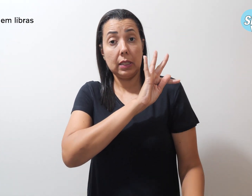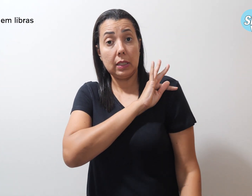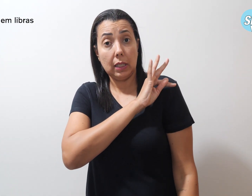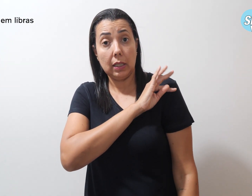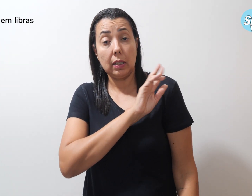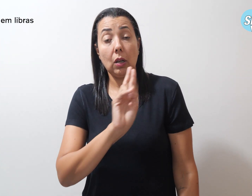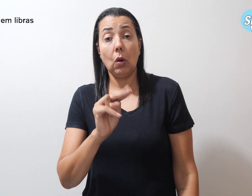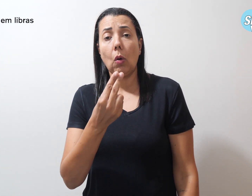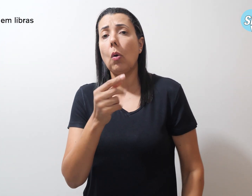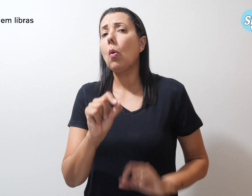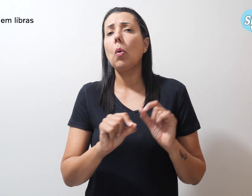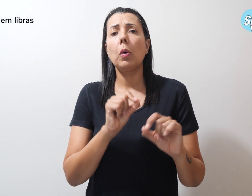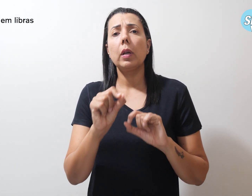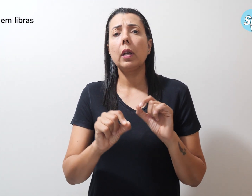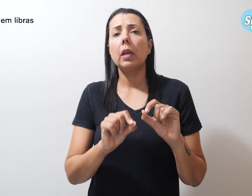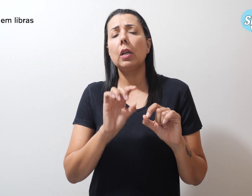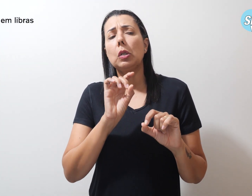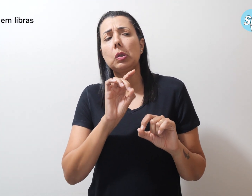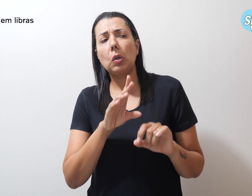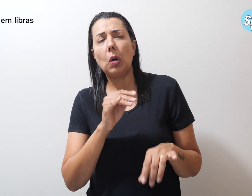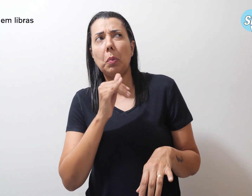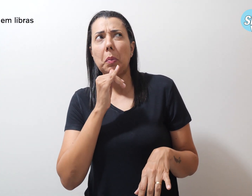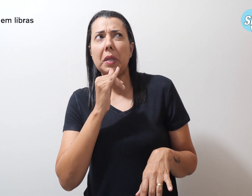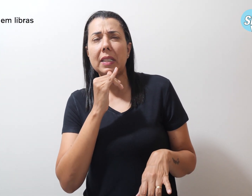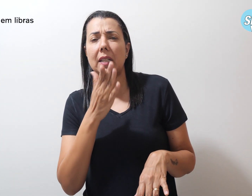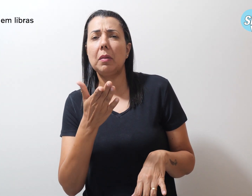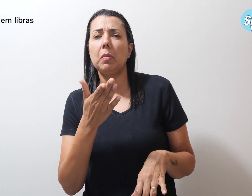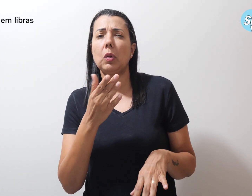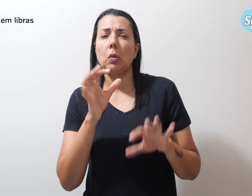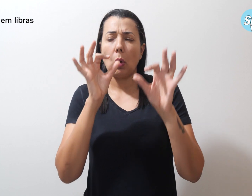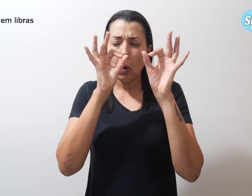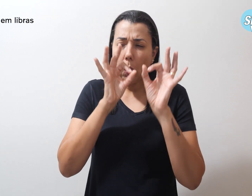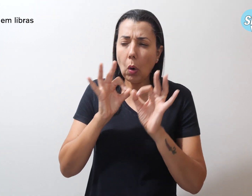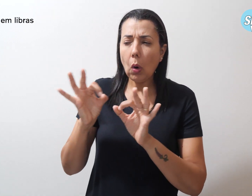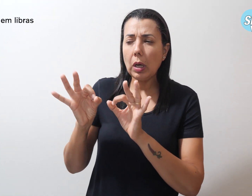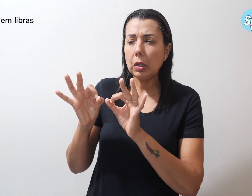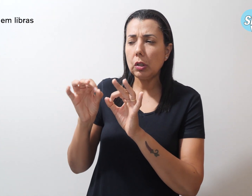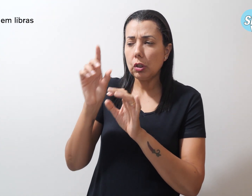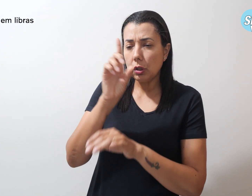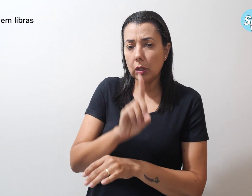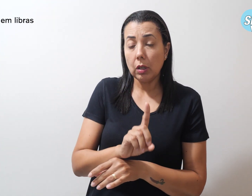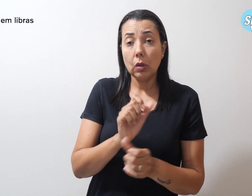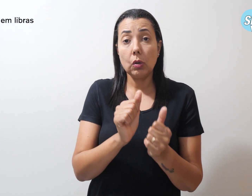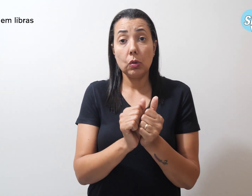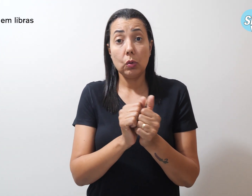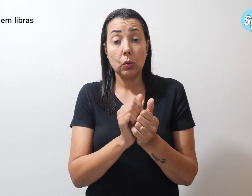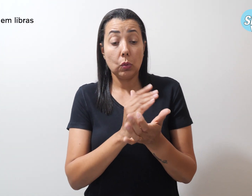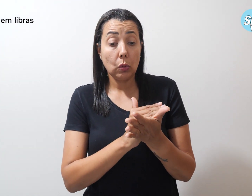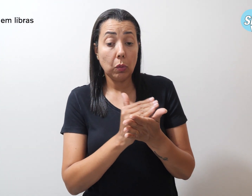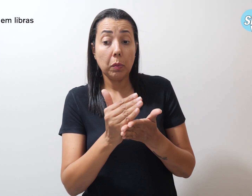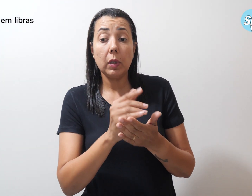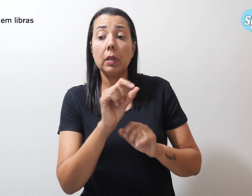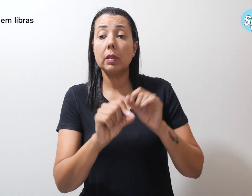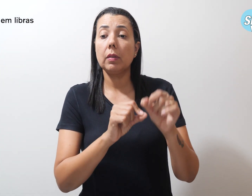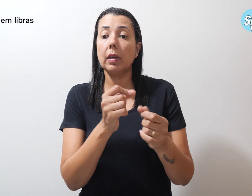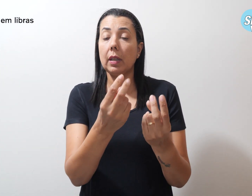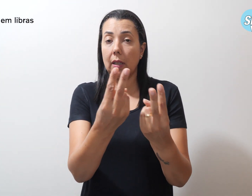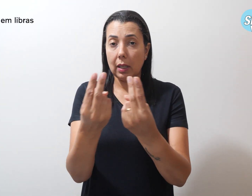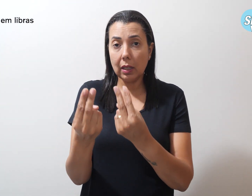seja, era uma espécie de olhos da diretoria. O papel inicial era semelhante ao do